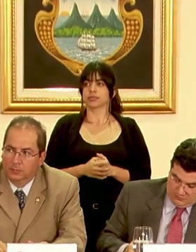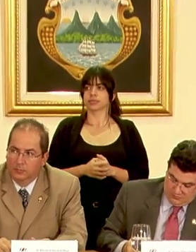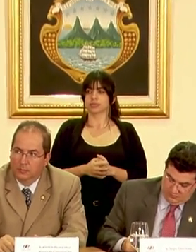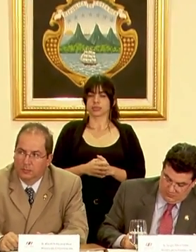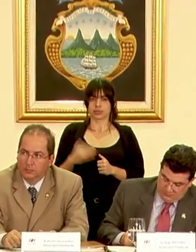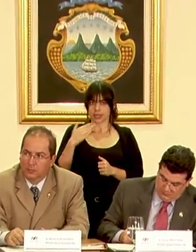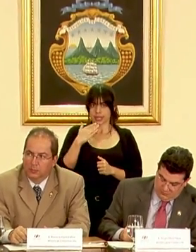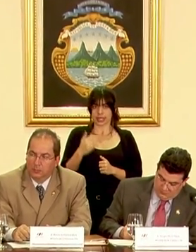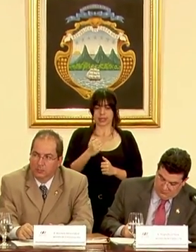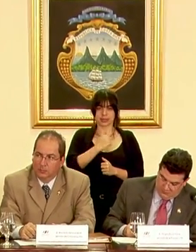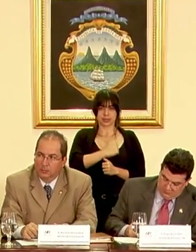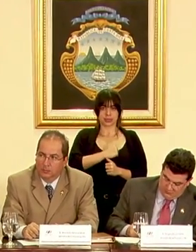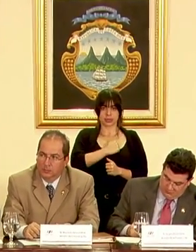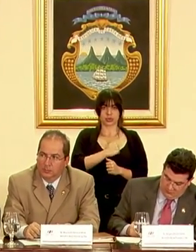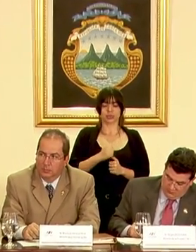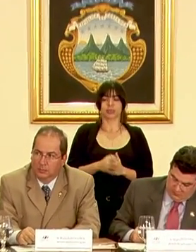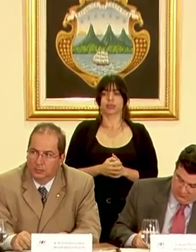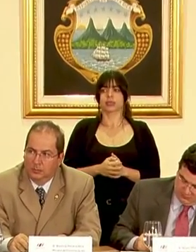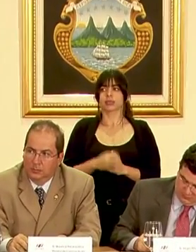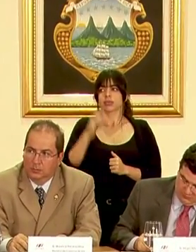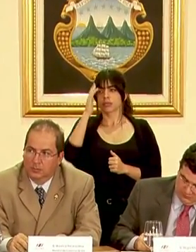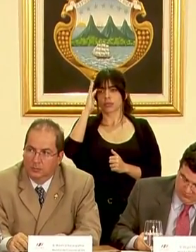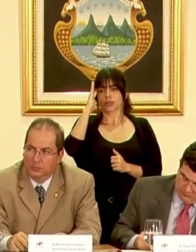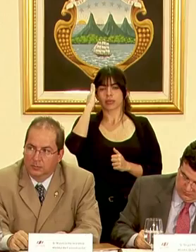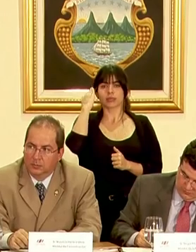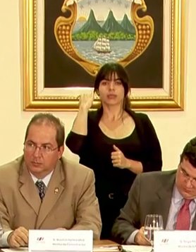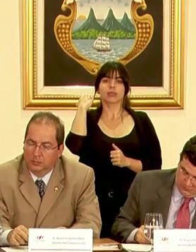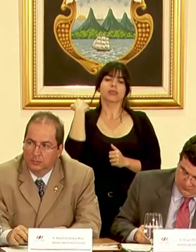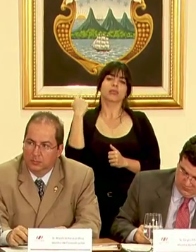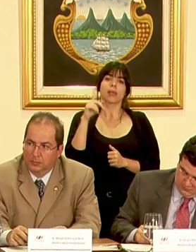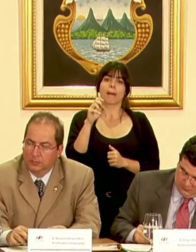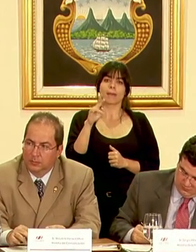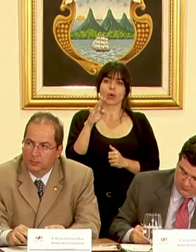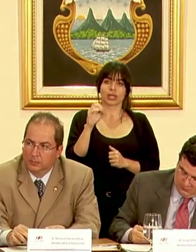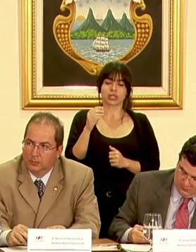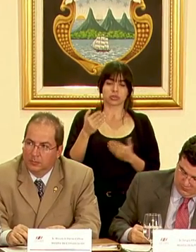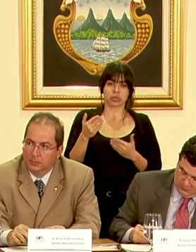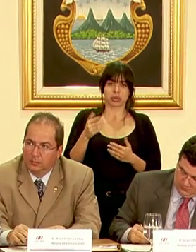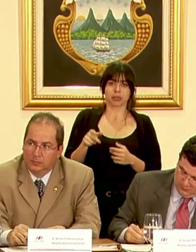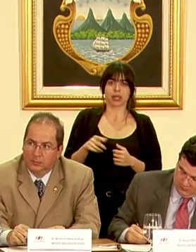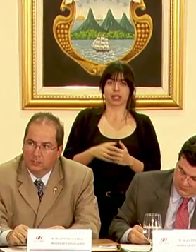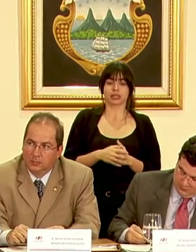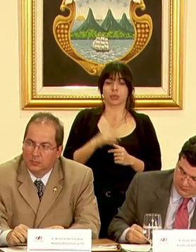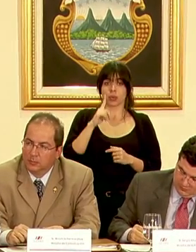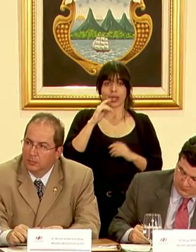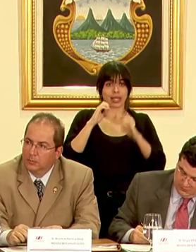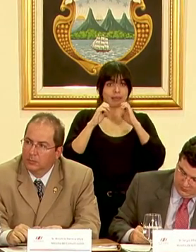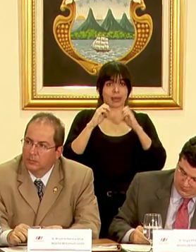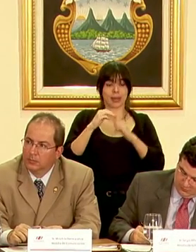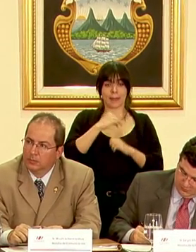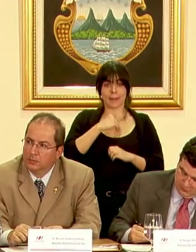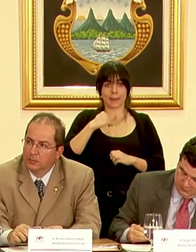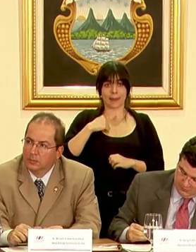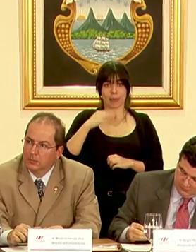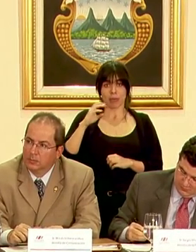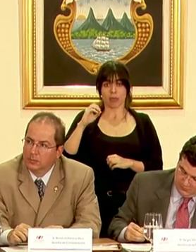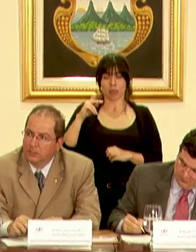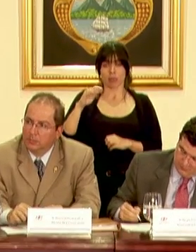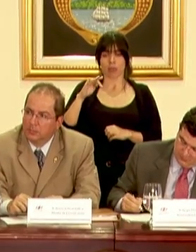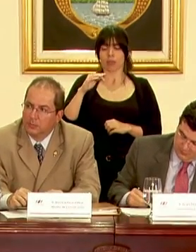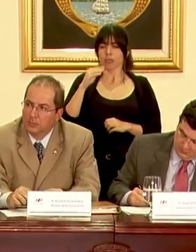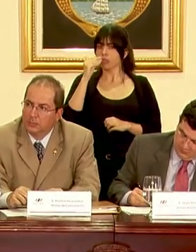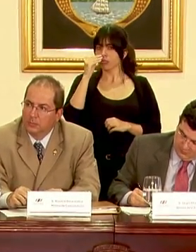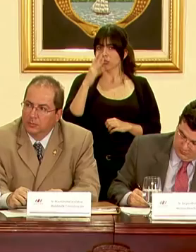gracias disculpe una consulta en una entrevista el ministro del MOPA había indicado que